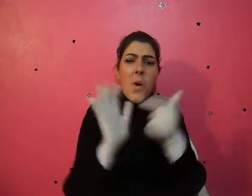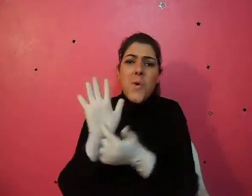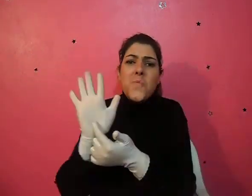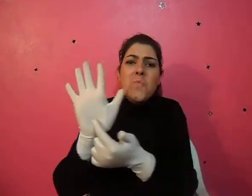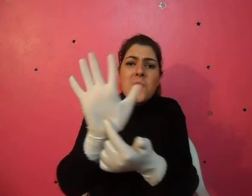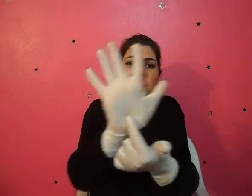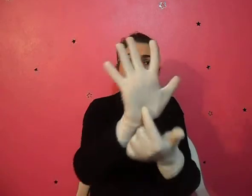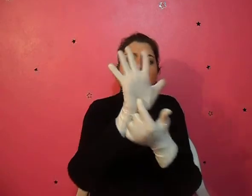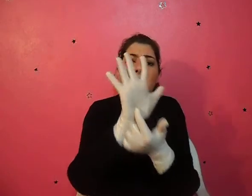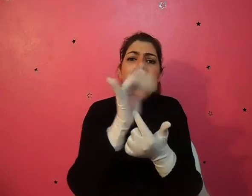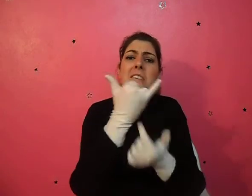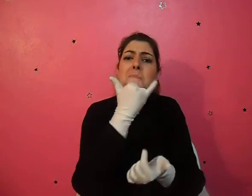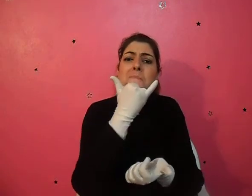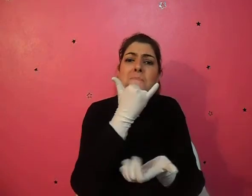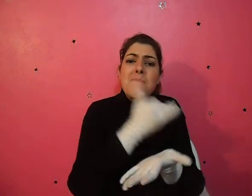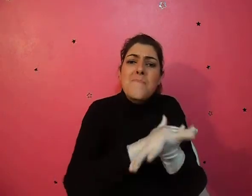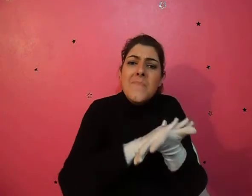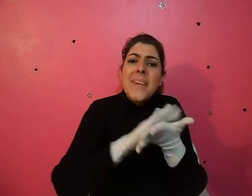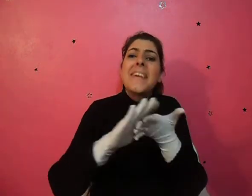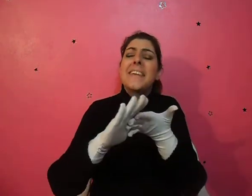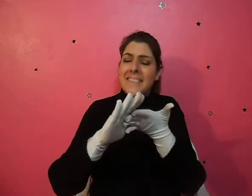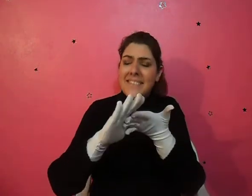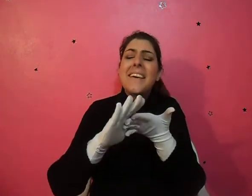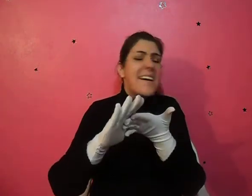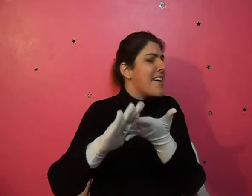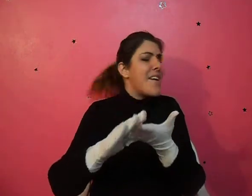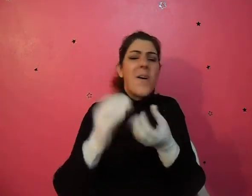entrega, não há pernão.